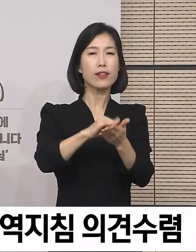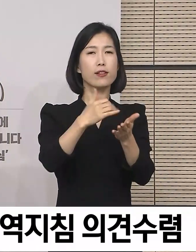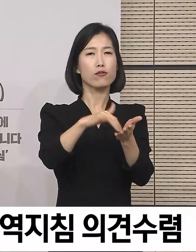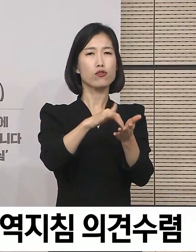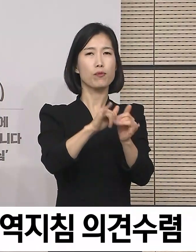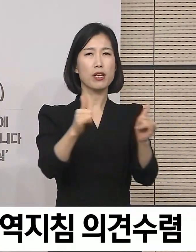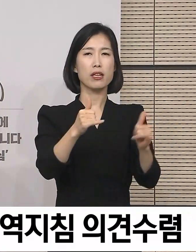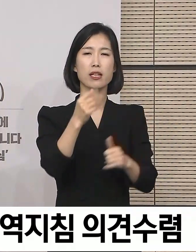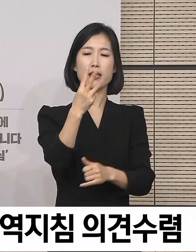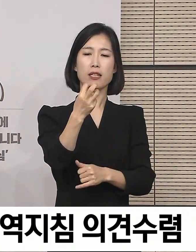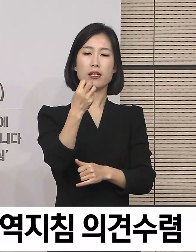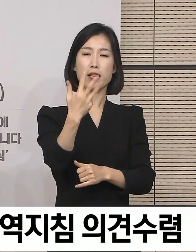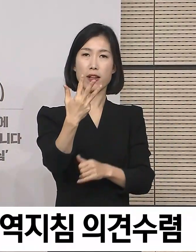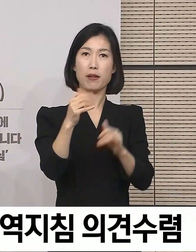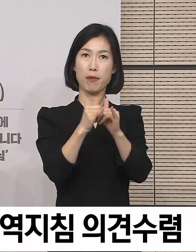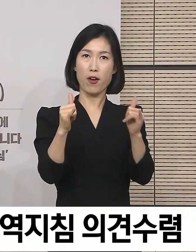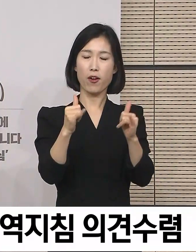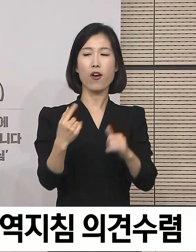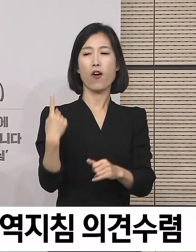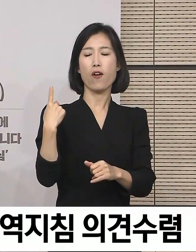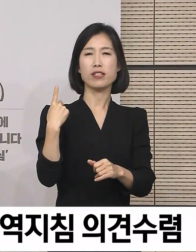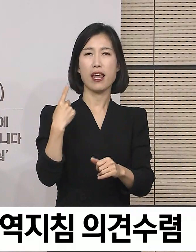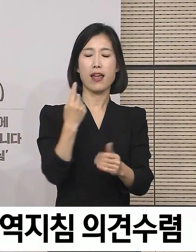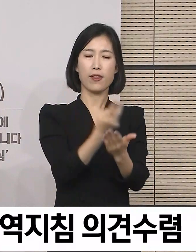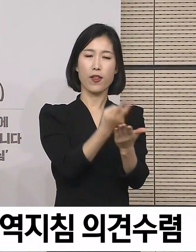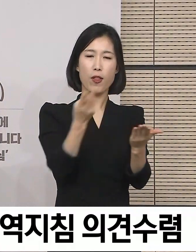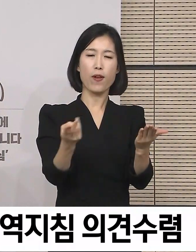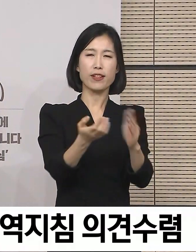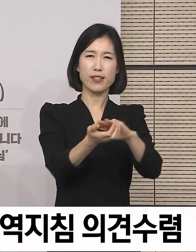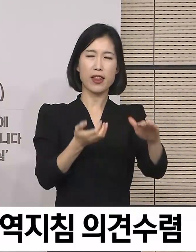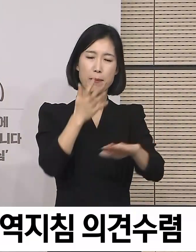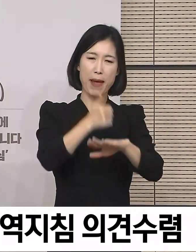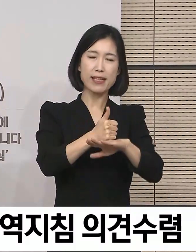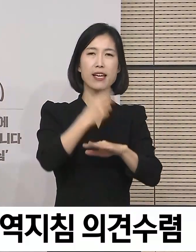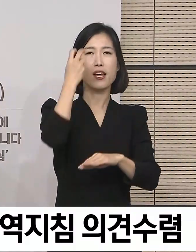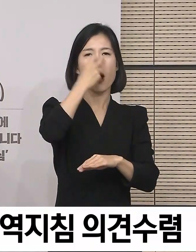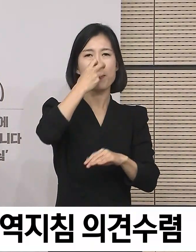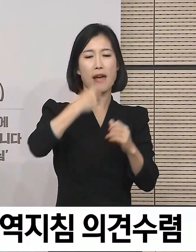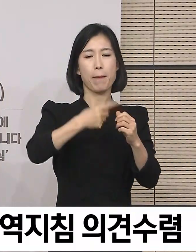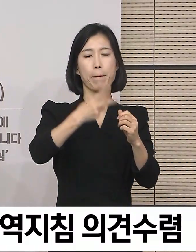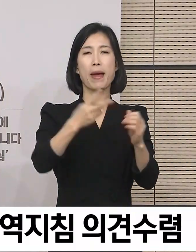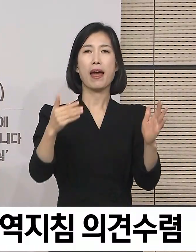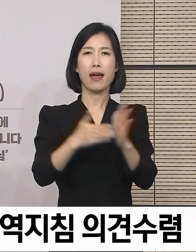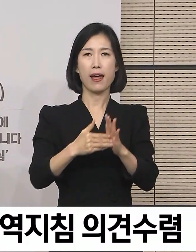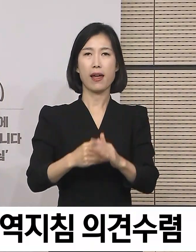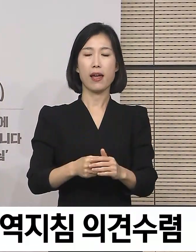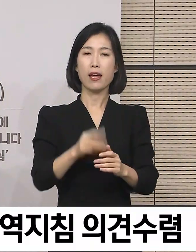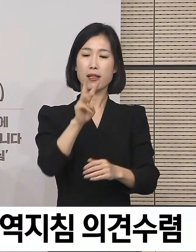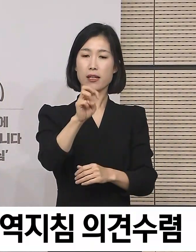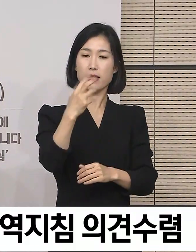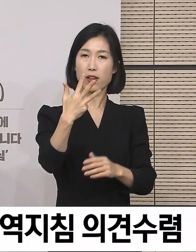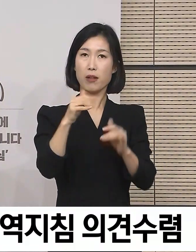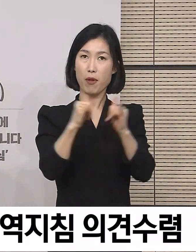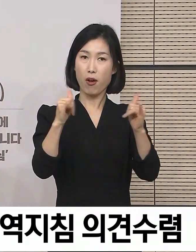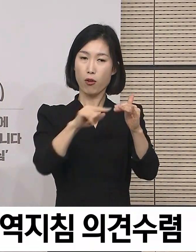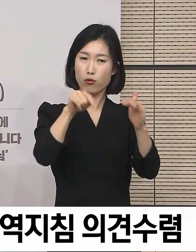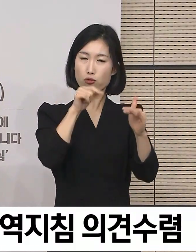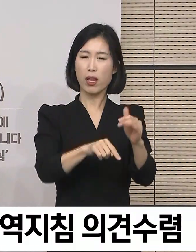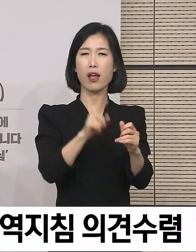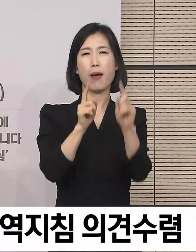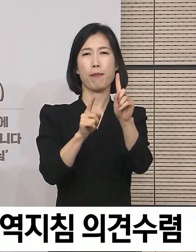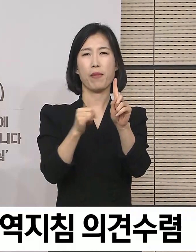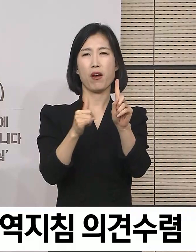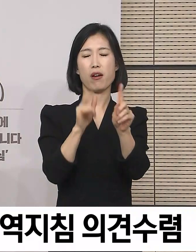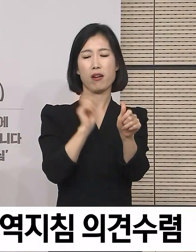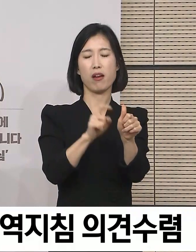38명에 대해 어제 퇴소전 진단검사를 시행하였습니다. 38명 가운데 1명이 양성으로